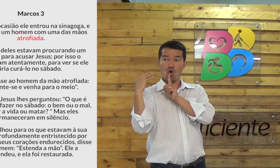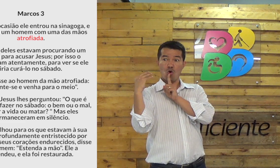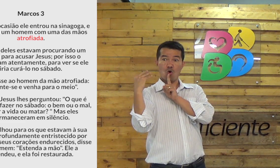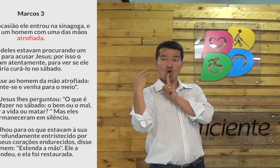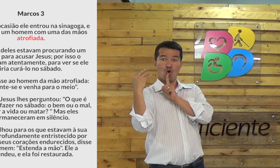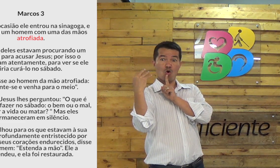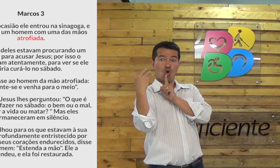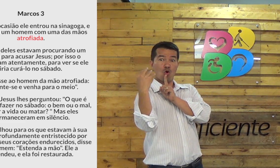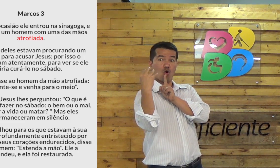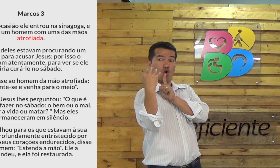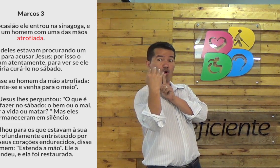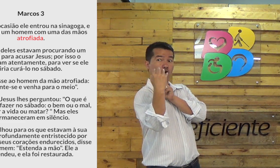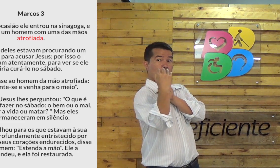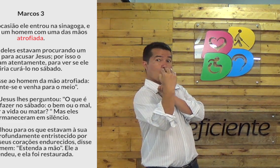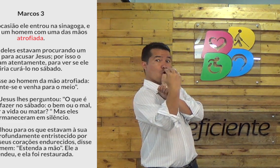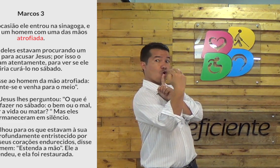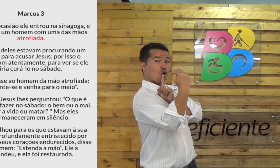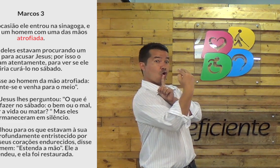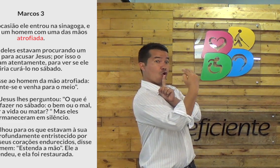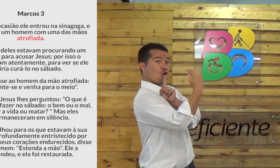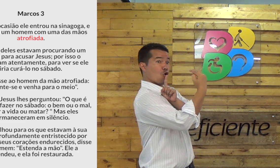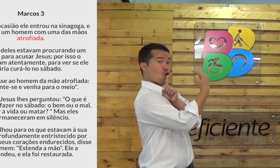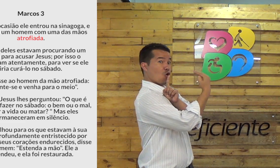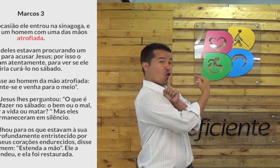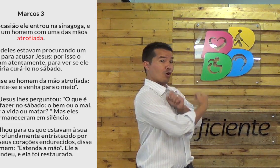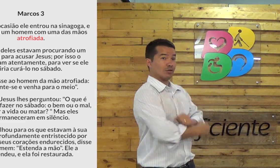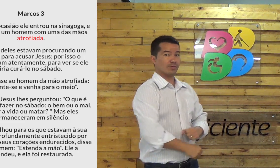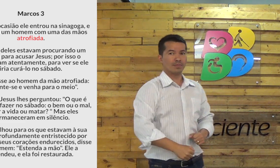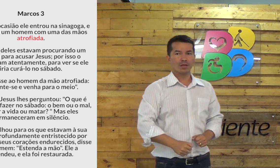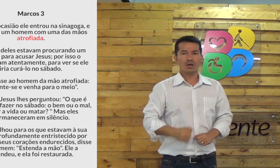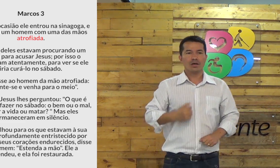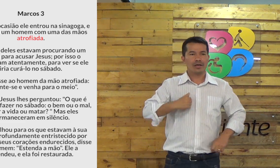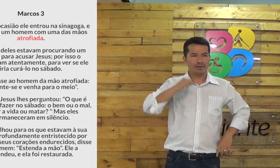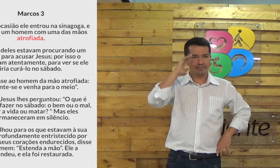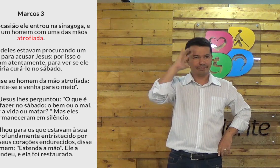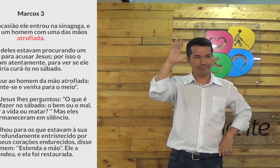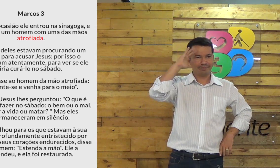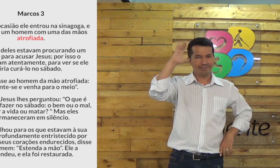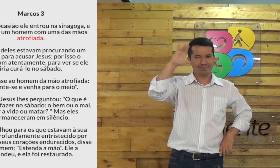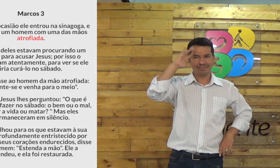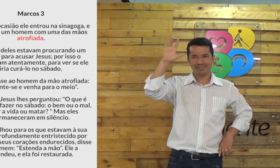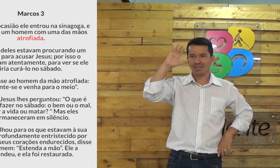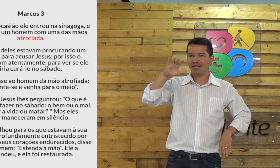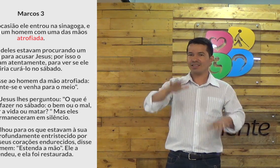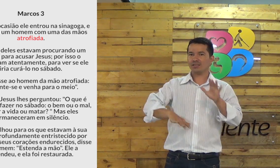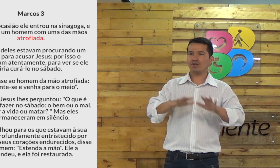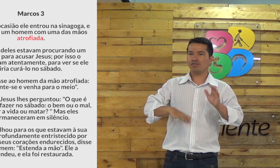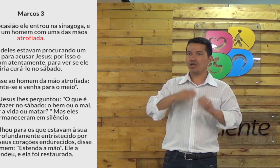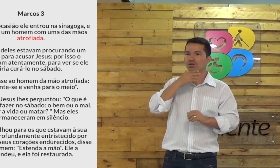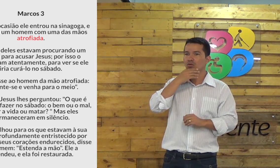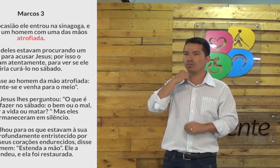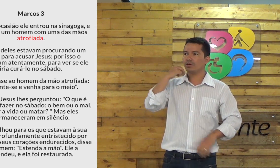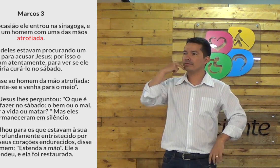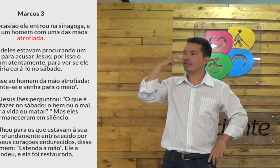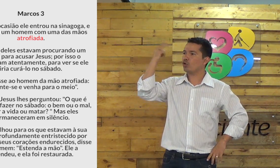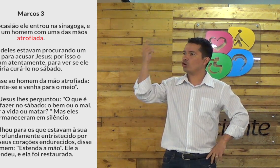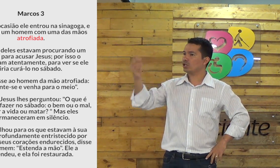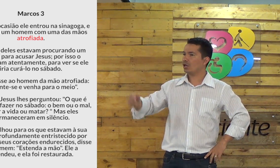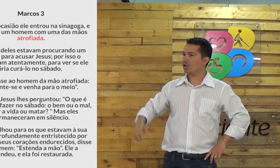E todas as pessoas passam a olhar pra ele. Ele atrai a atenção de todos. E eu fico imaginando. Porque, às vezes,